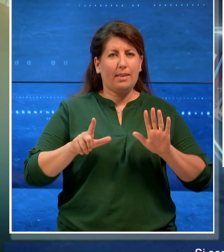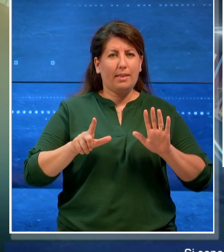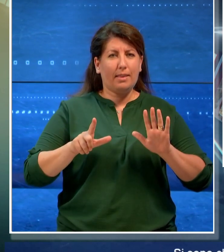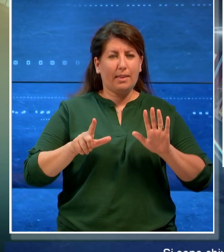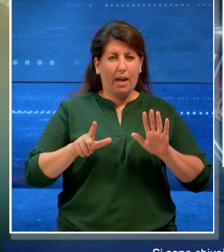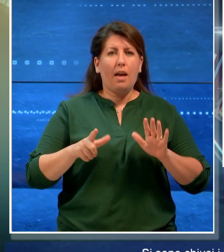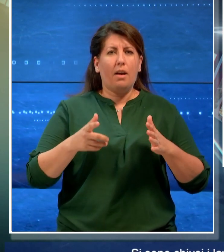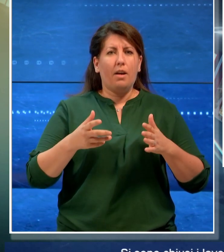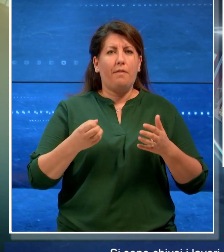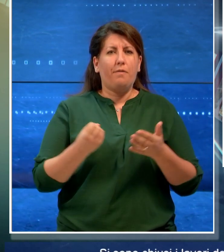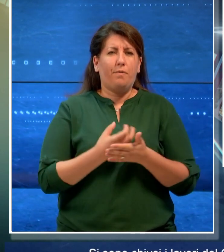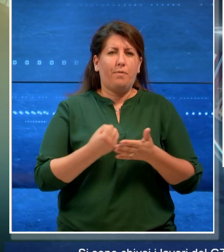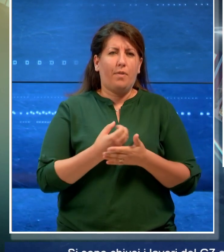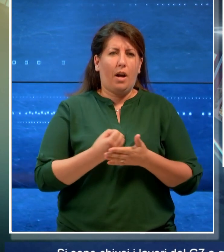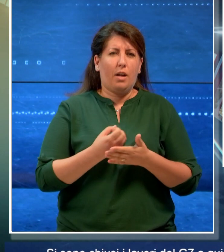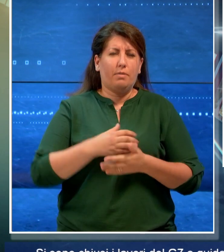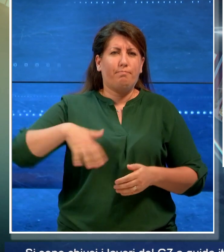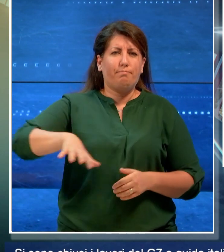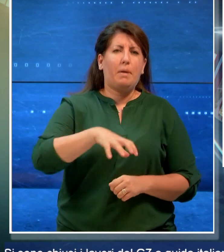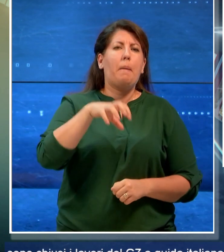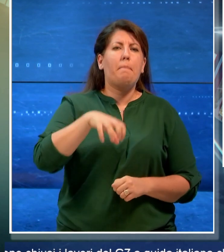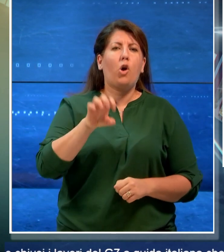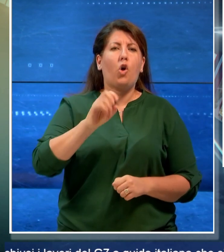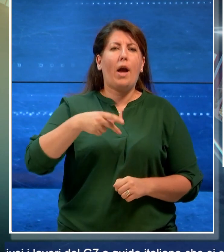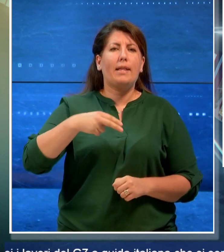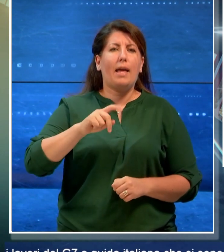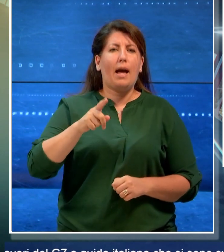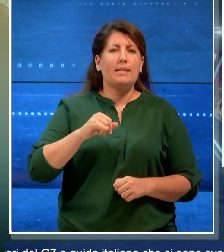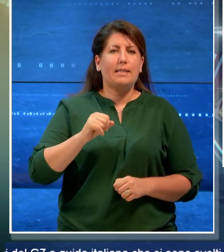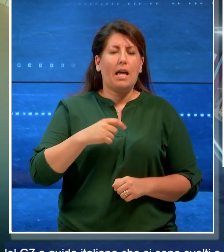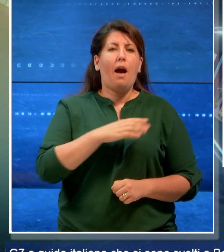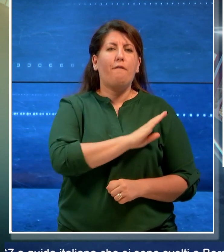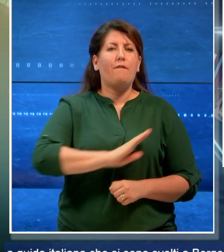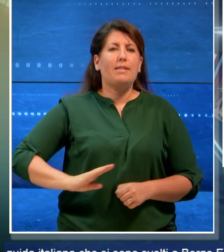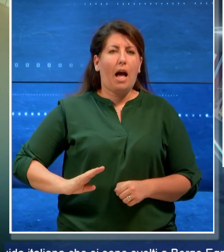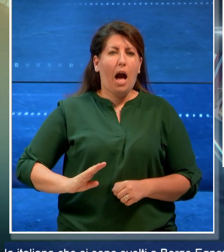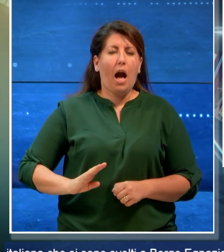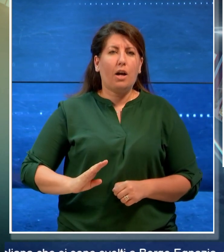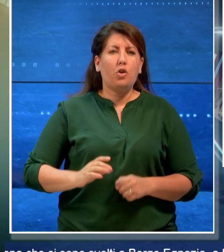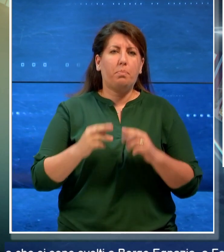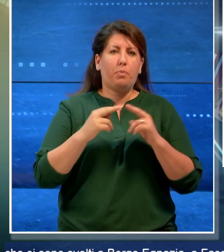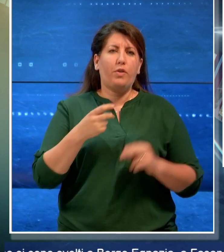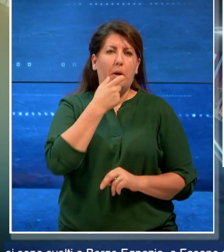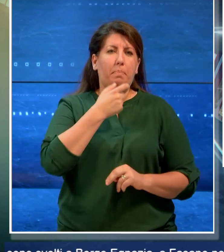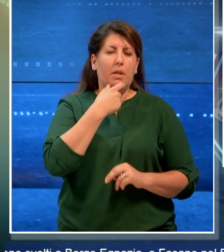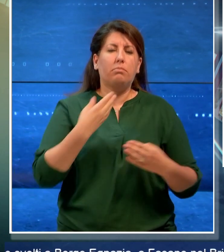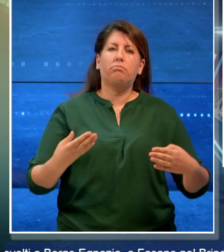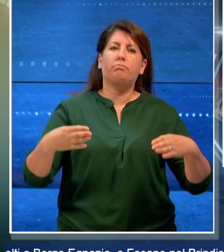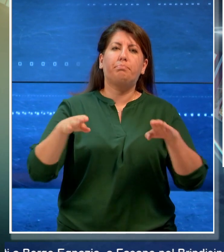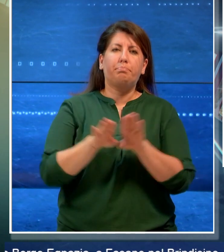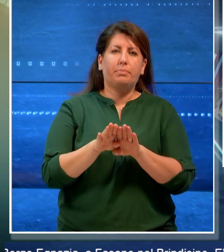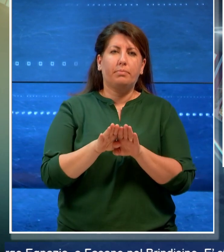sono svolti a Borgo e Ignazia Fasano nel Brindisino. È stato già reso noto che il